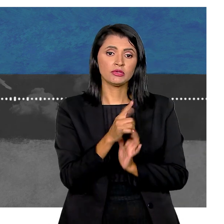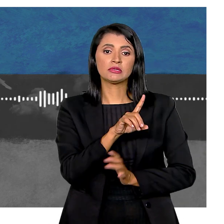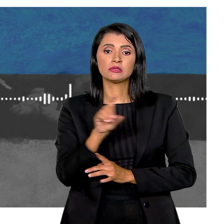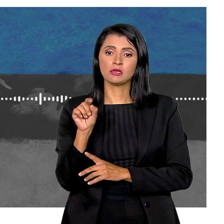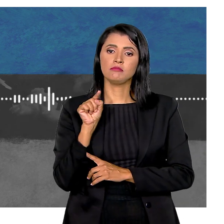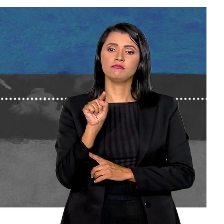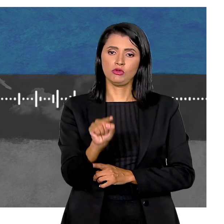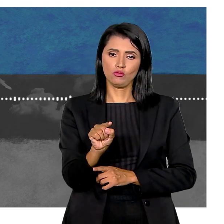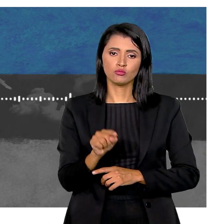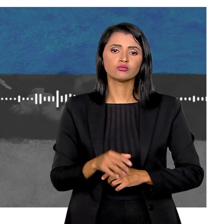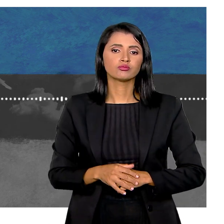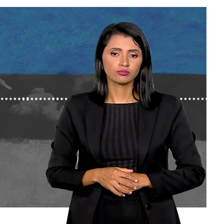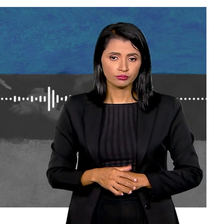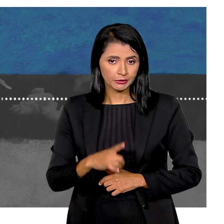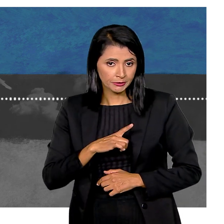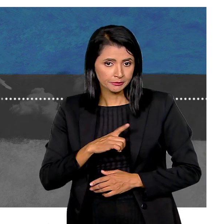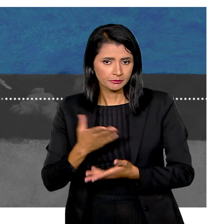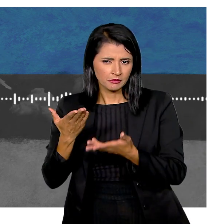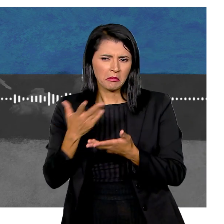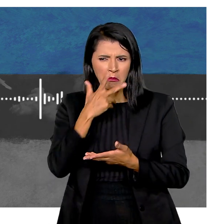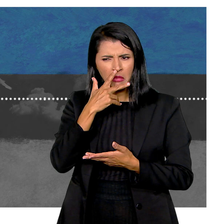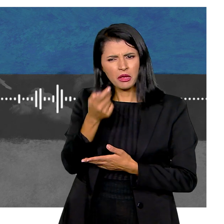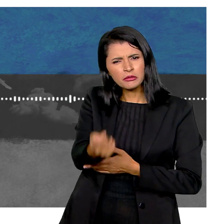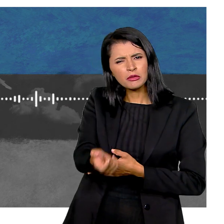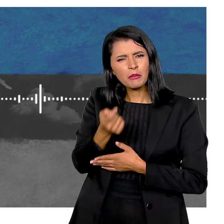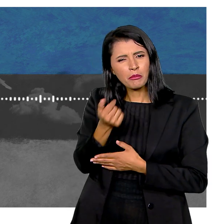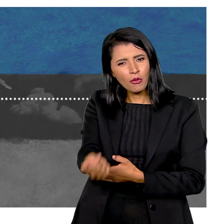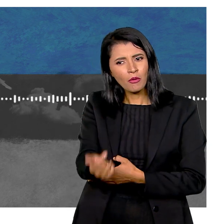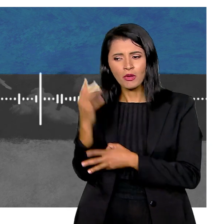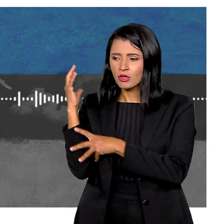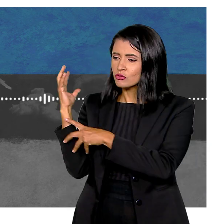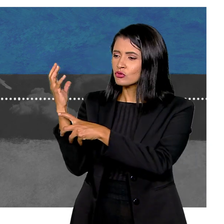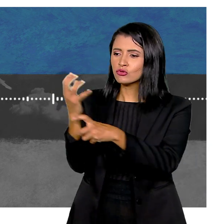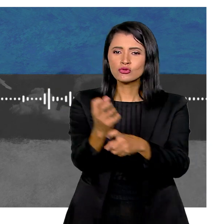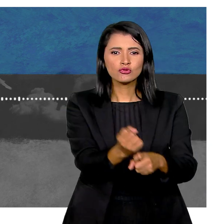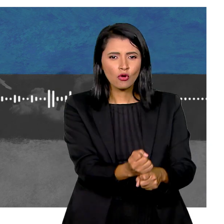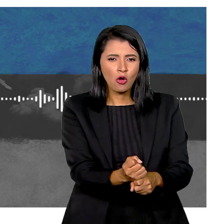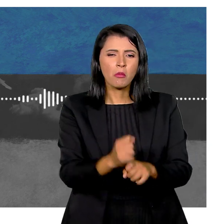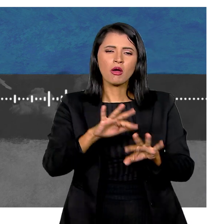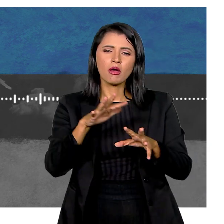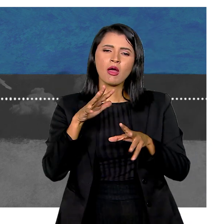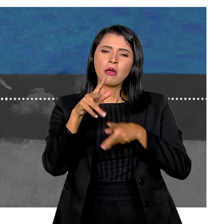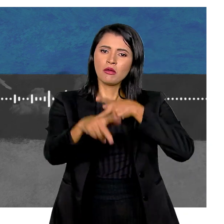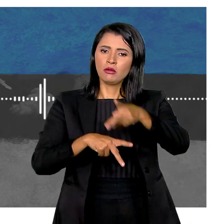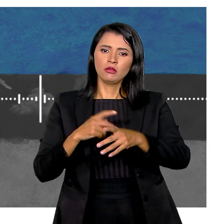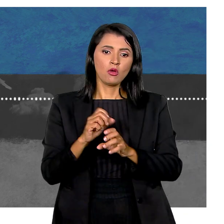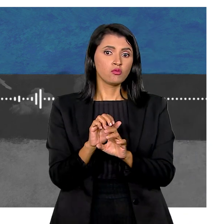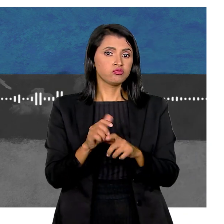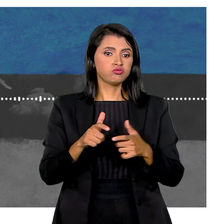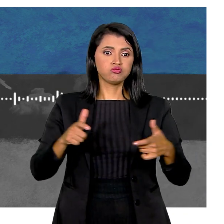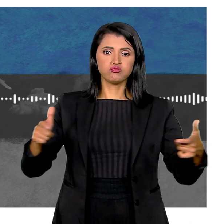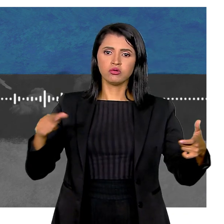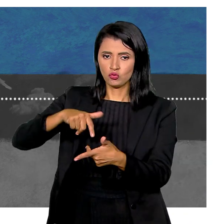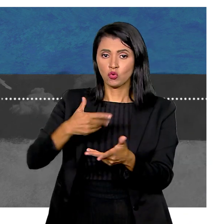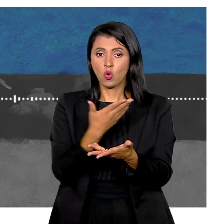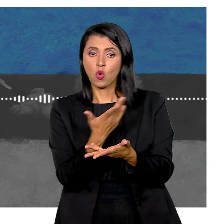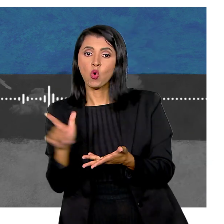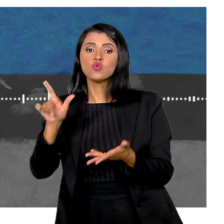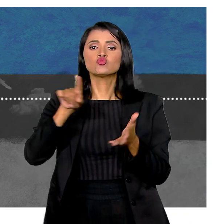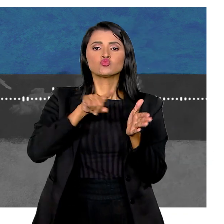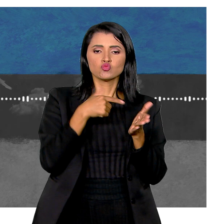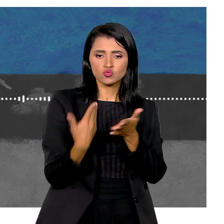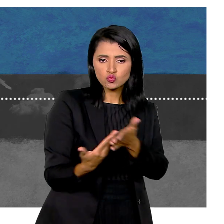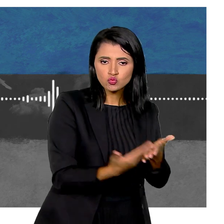Olha, pela definição até parece pouco Mas se a gente soma tudo Dá um grupo populacional enorme Alguns estudos nacionais